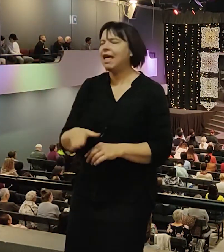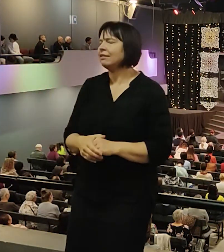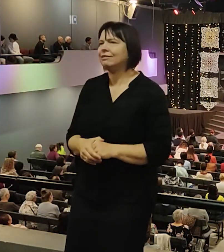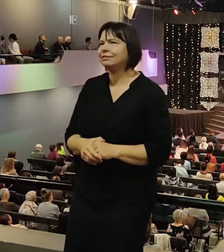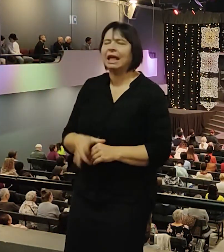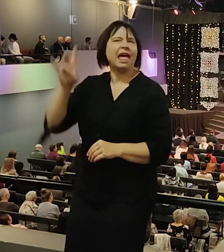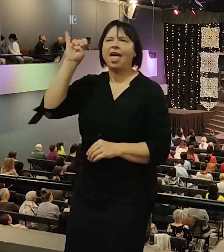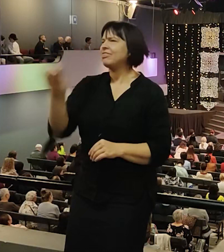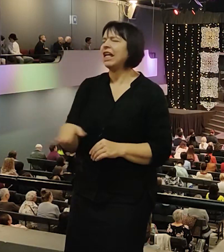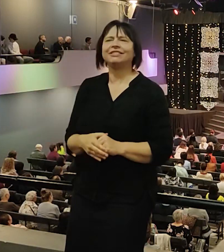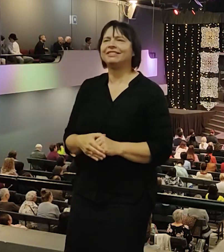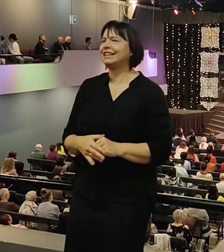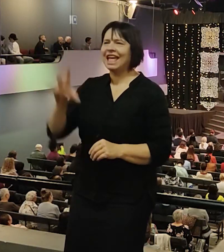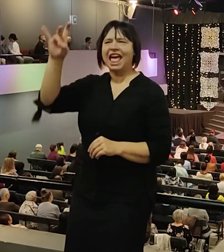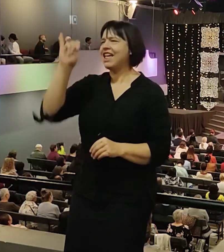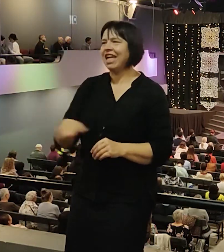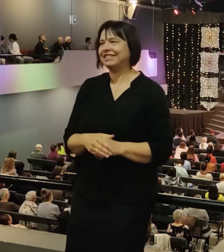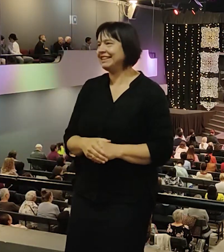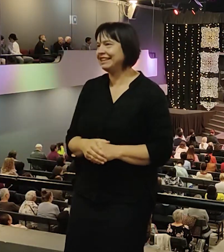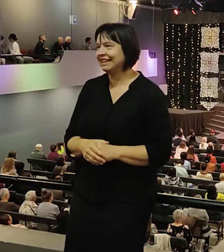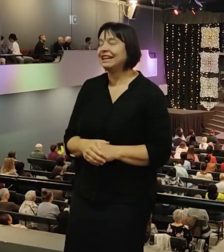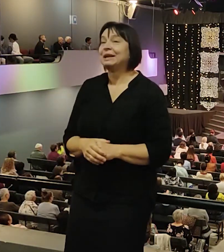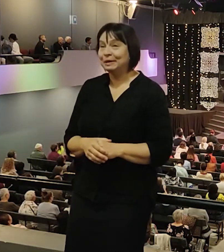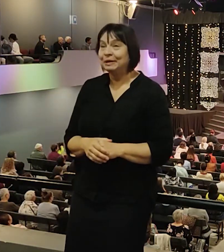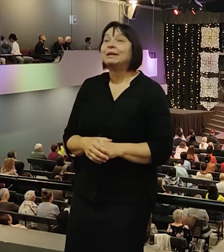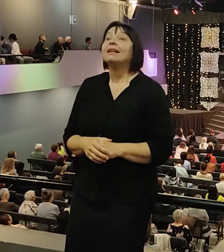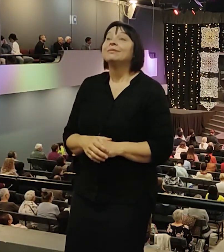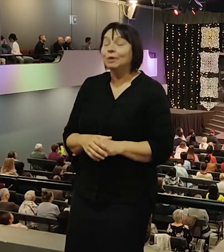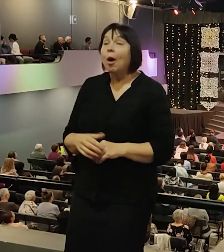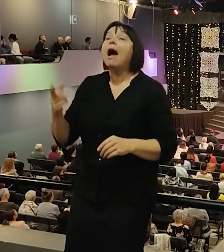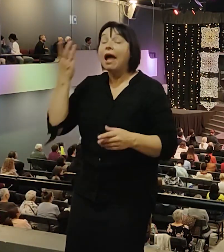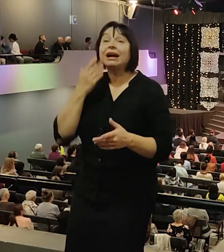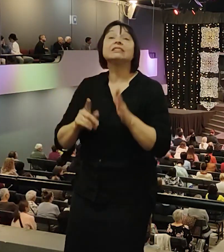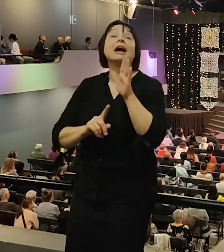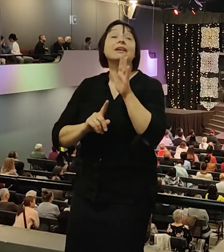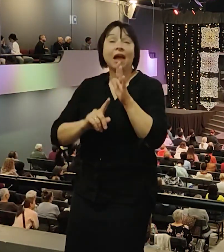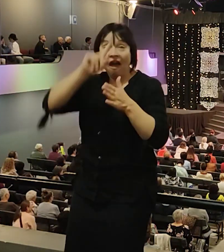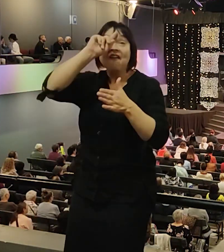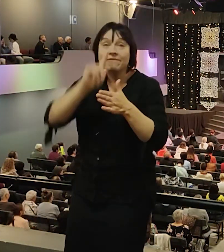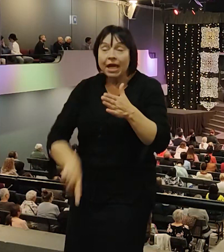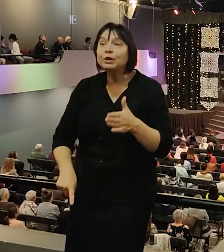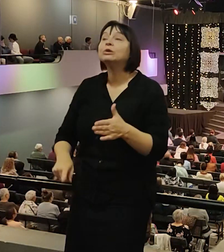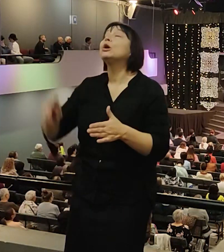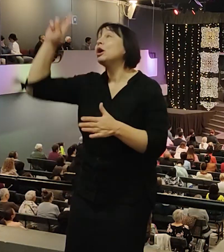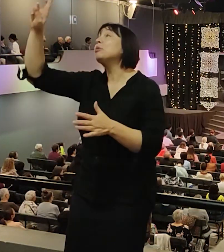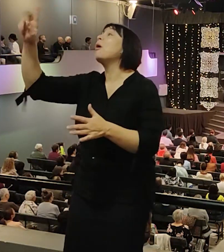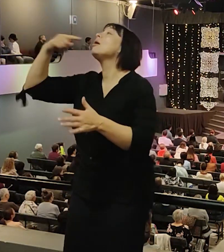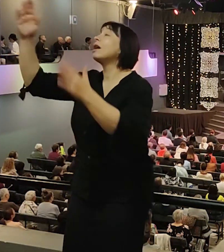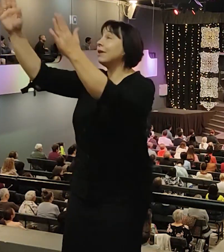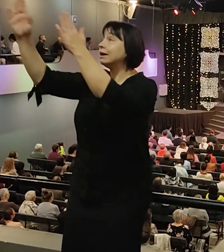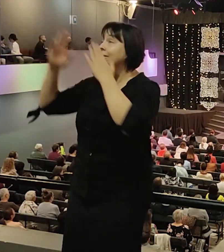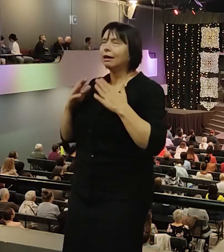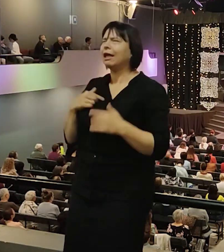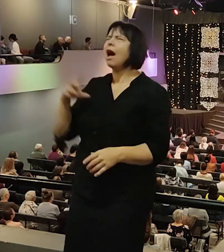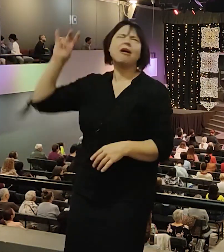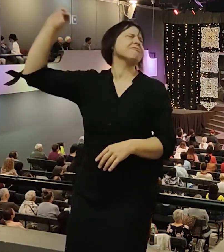случай. А потом, эту же болезнь принес Царствие Божие с собой. Эту привычку. Когда Дух Божий обращается. Я говорю, нет